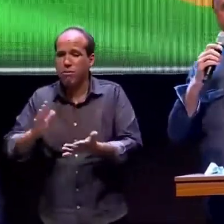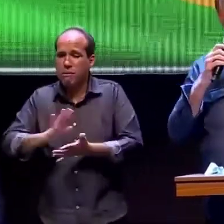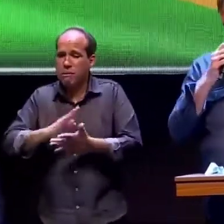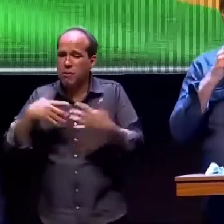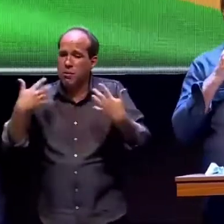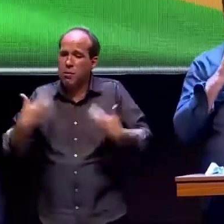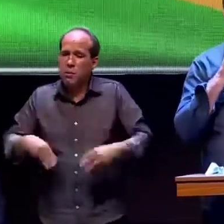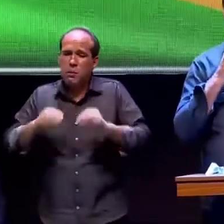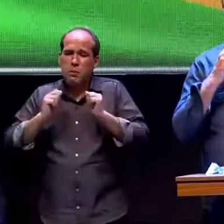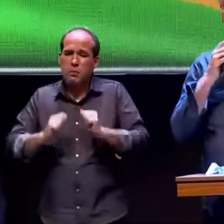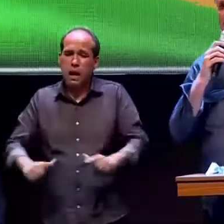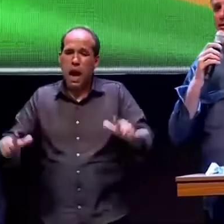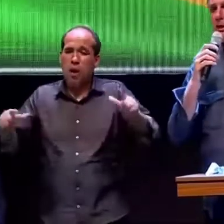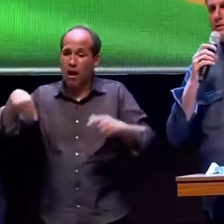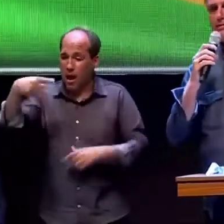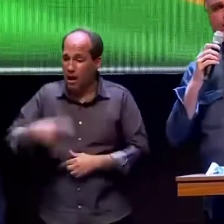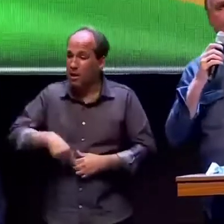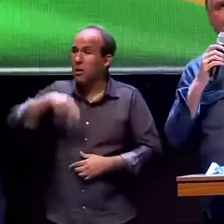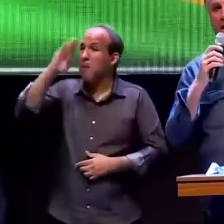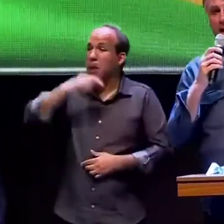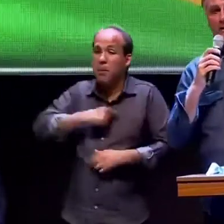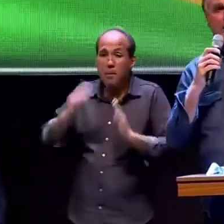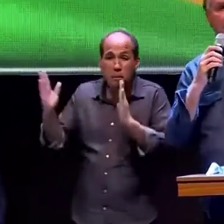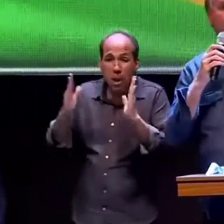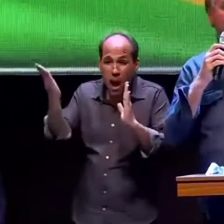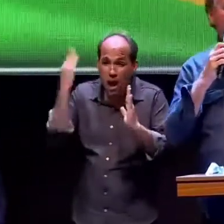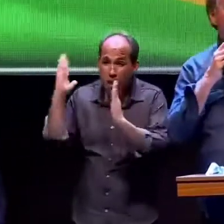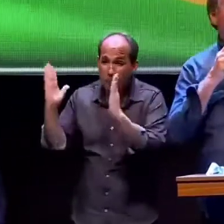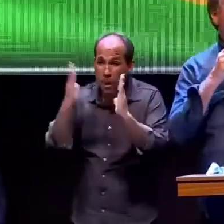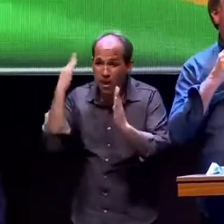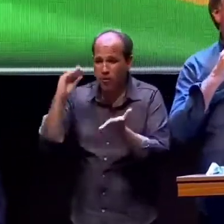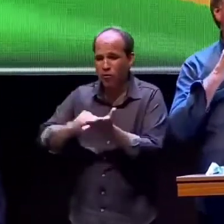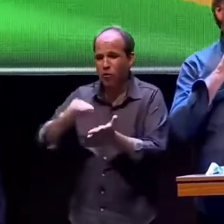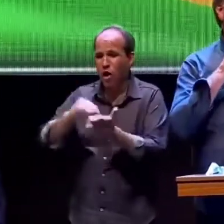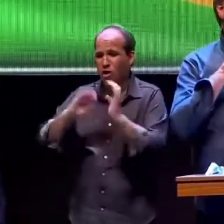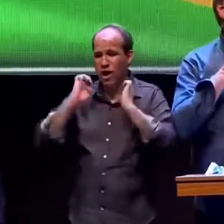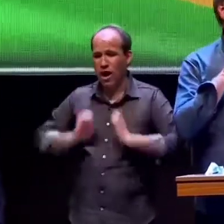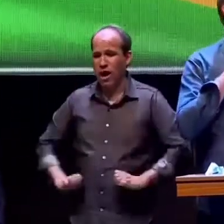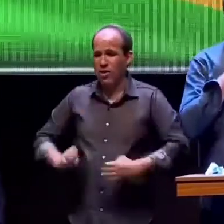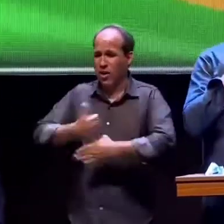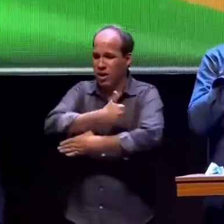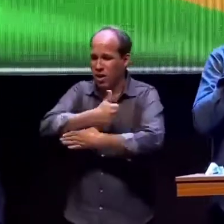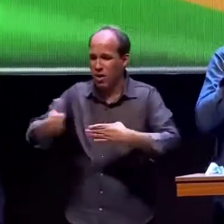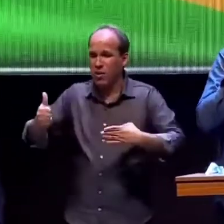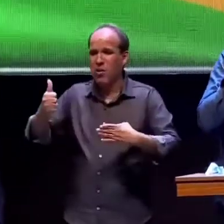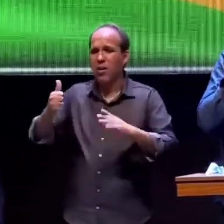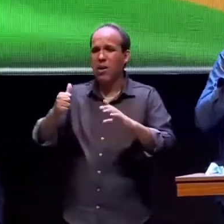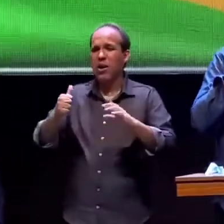realmente numa situação catastrófica no tocante a ética a moral e economia